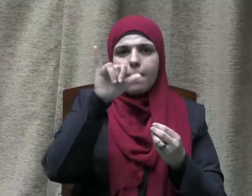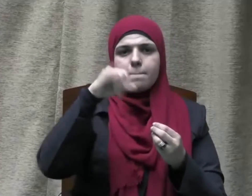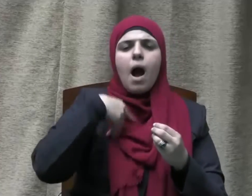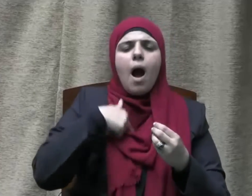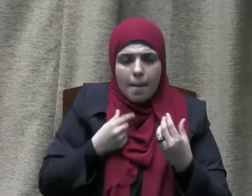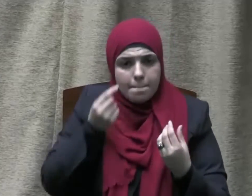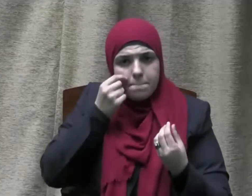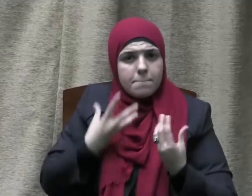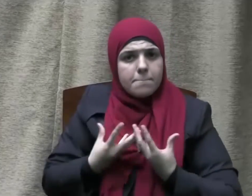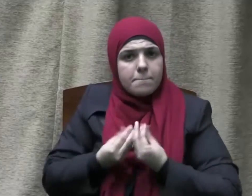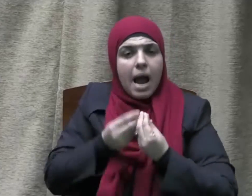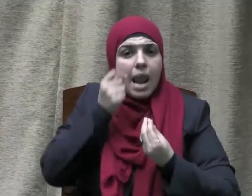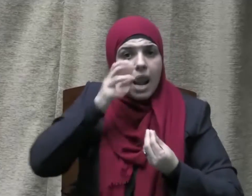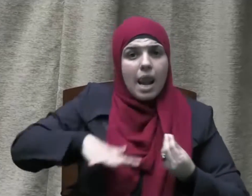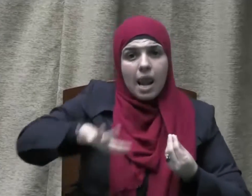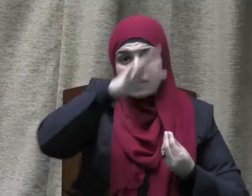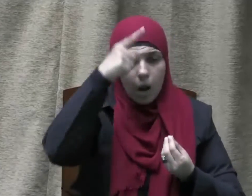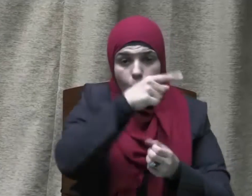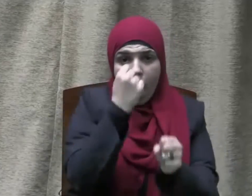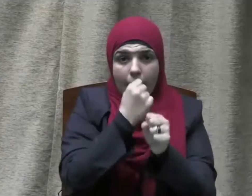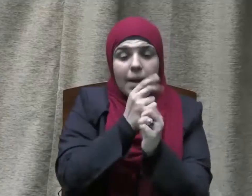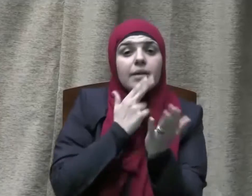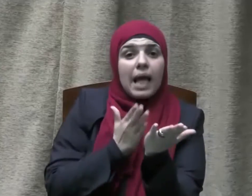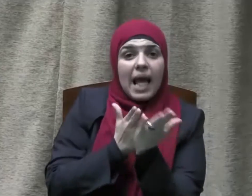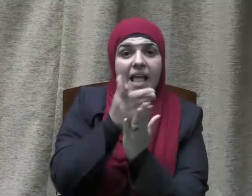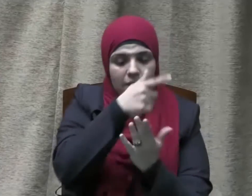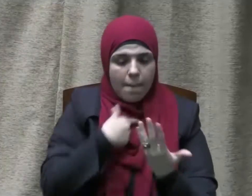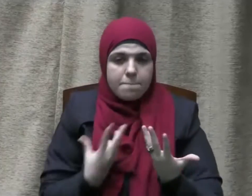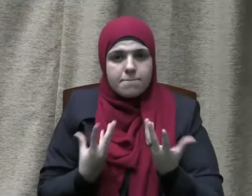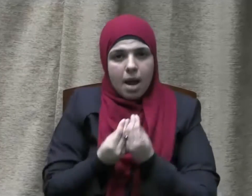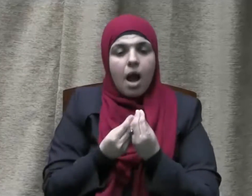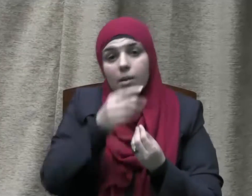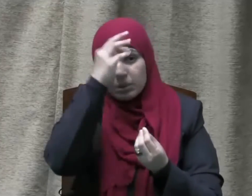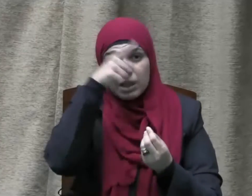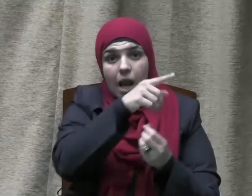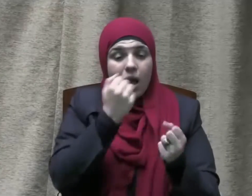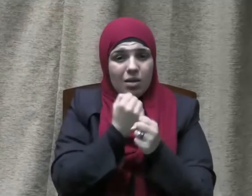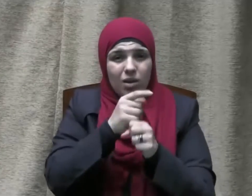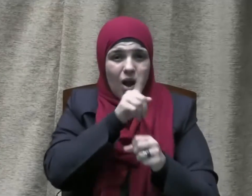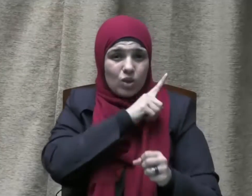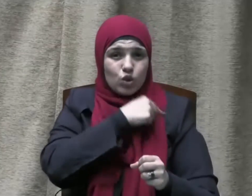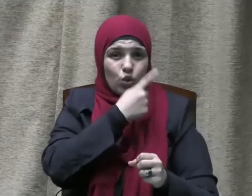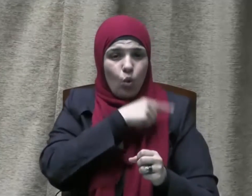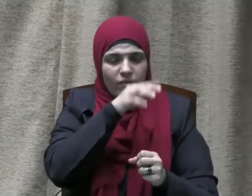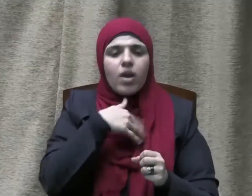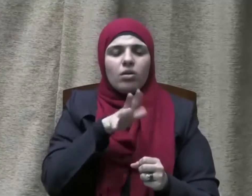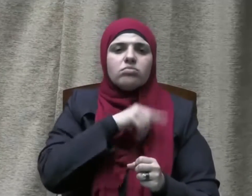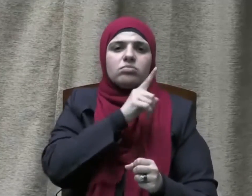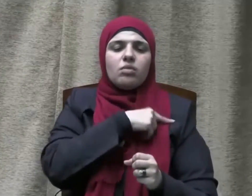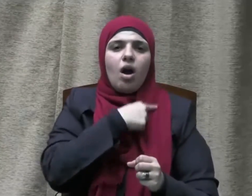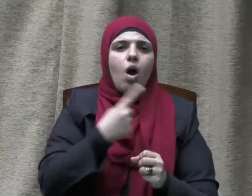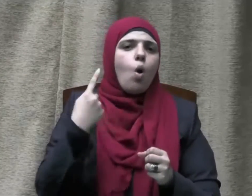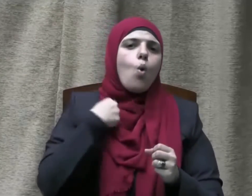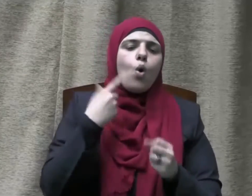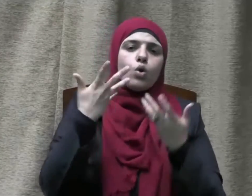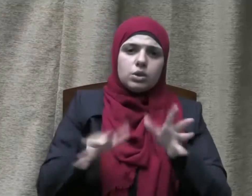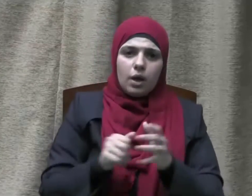الناس إن أحسن الناس أحسنت وإن أساء أسأت ولكن وطنوا